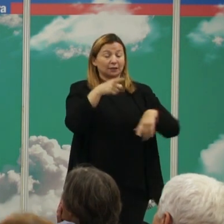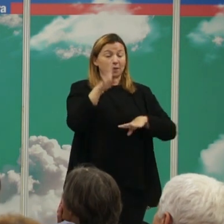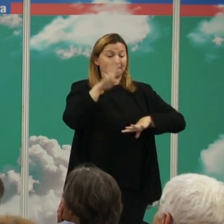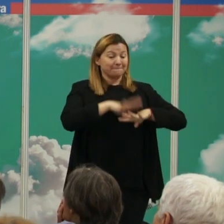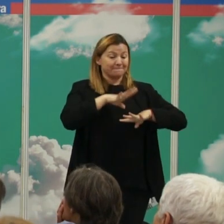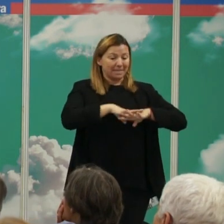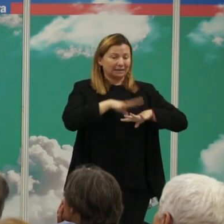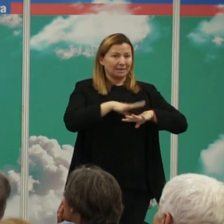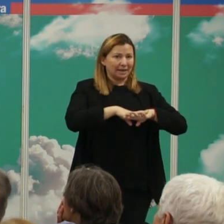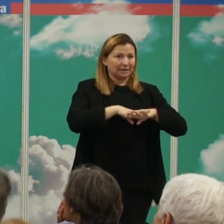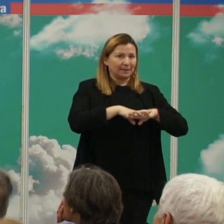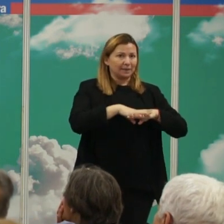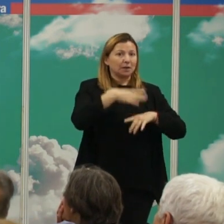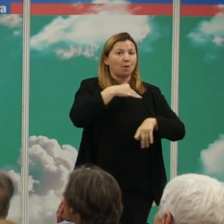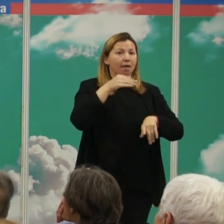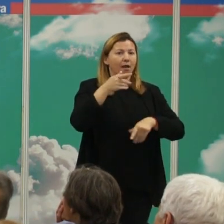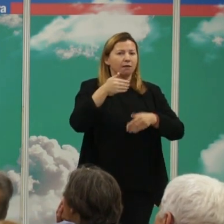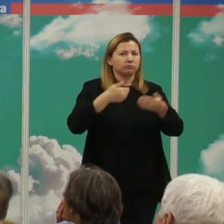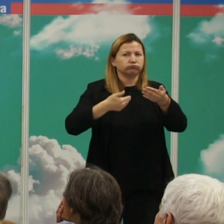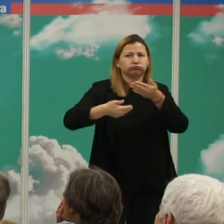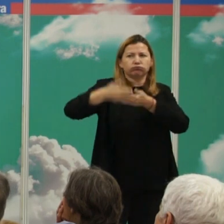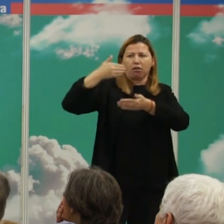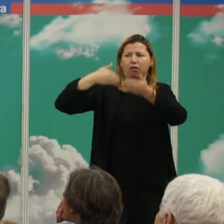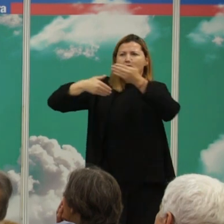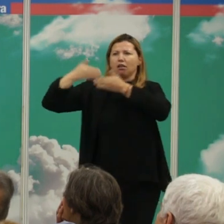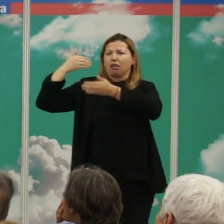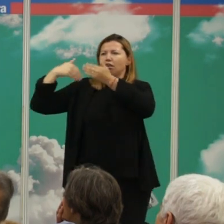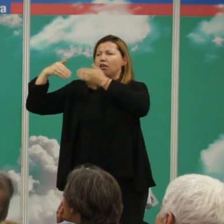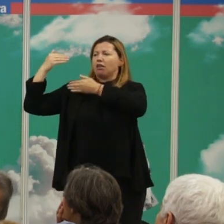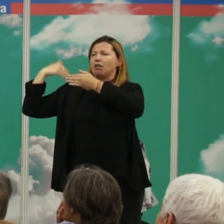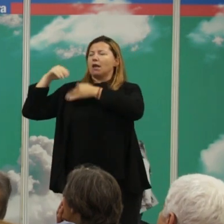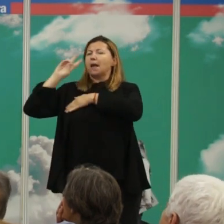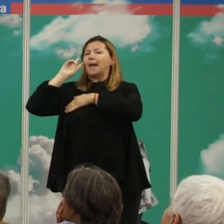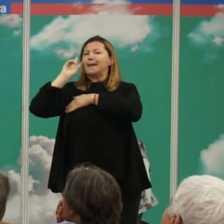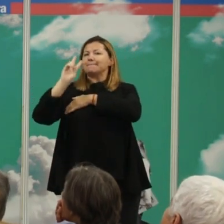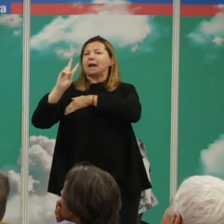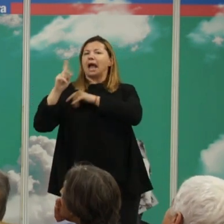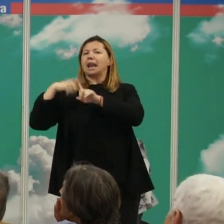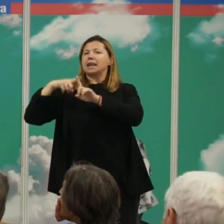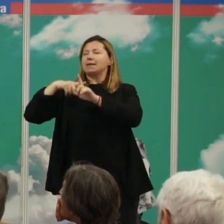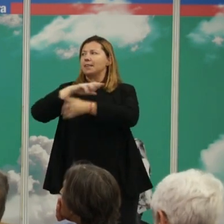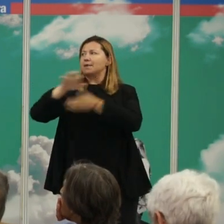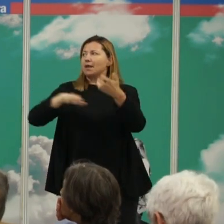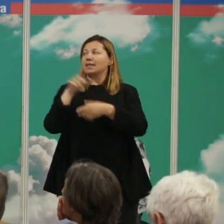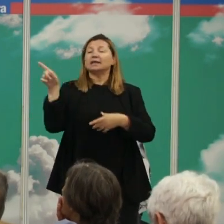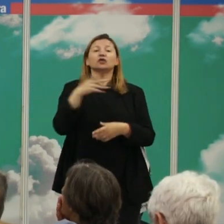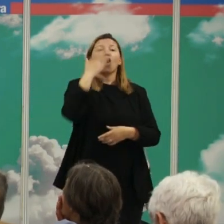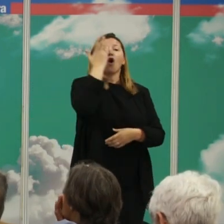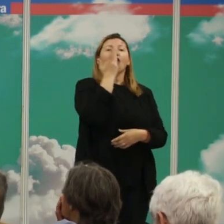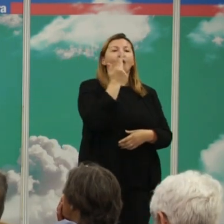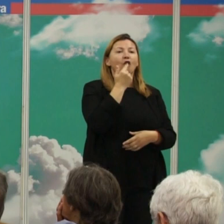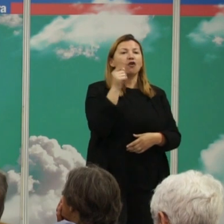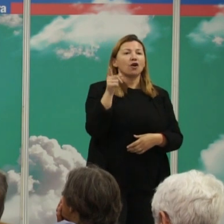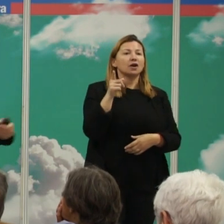puedes inferir hacia atrás con la violencia que tiene cada una de estas ramas y estos colores es una